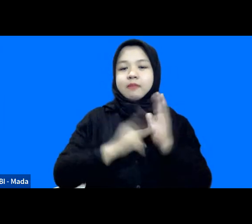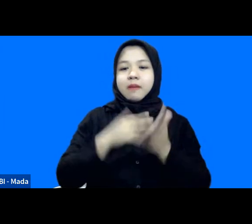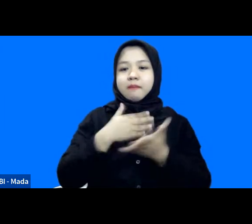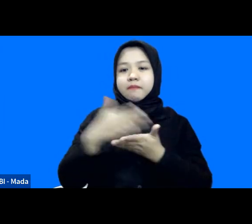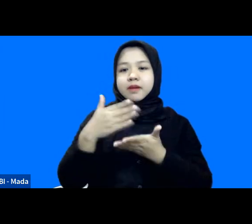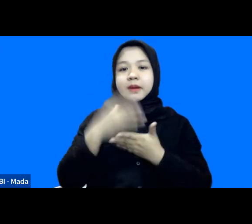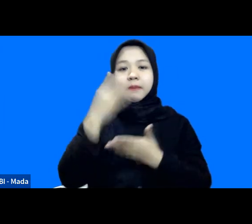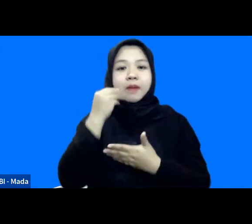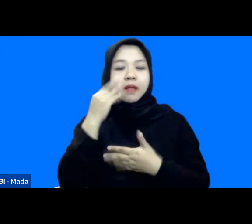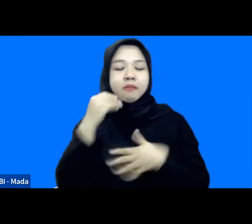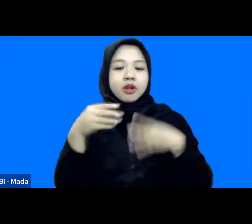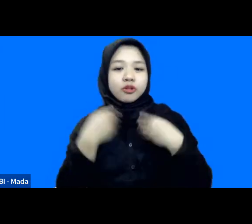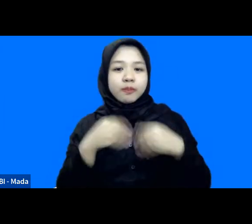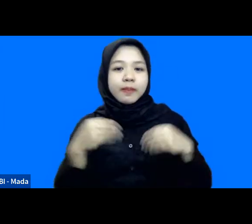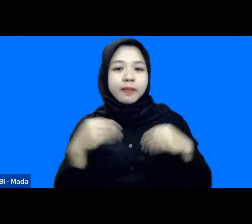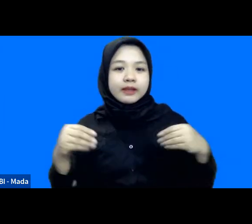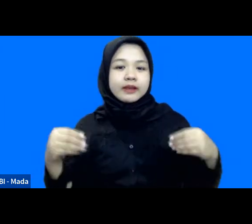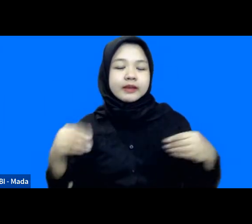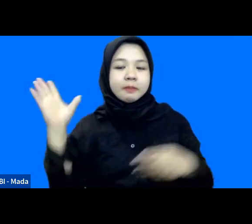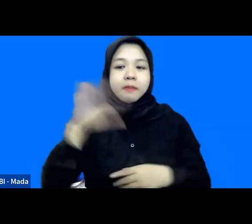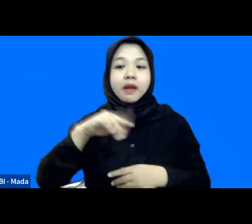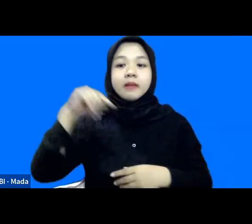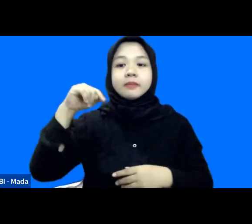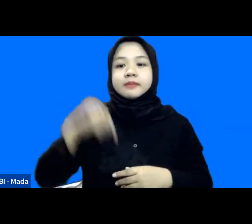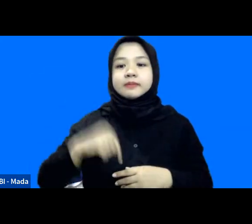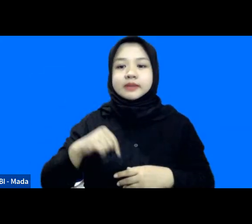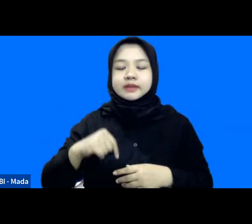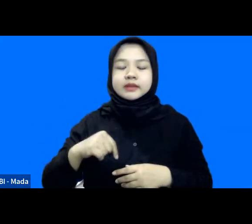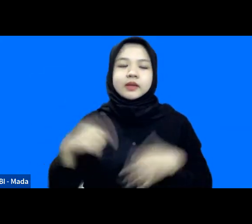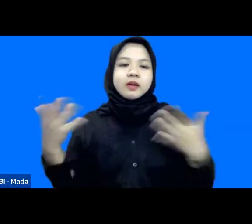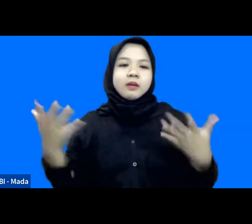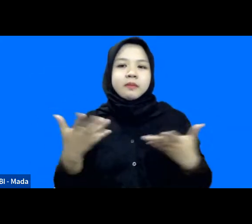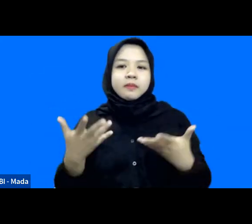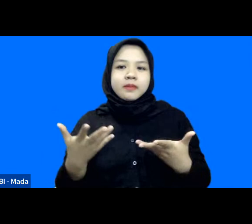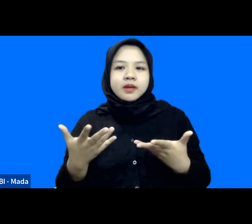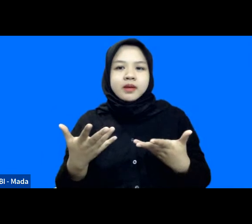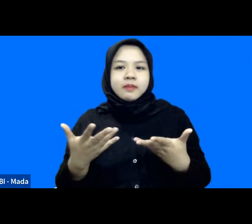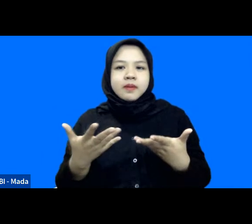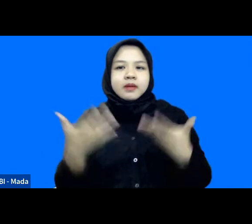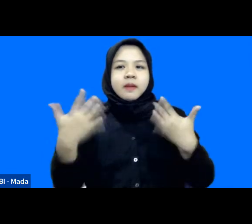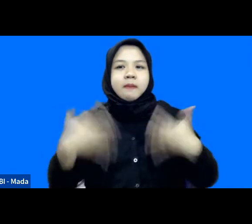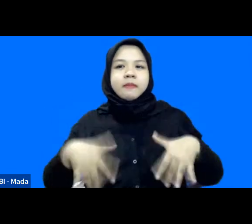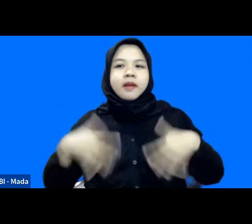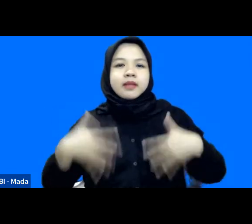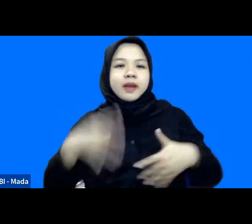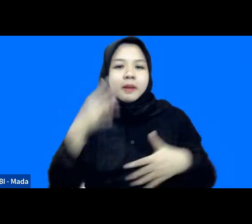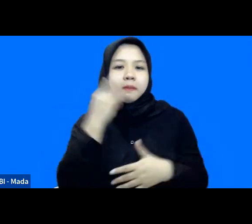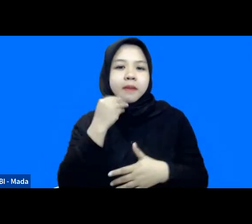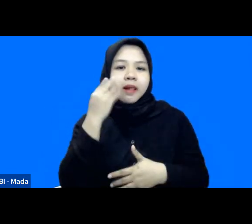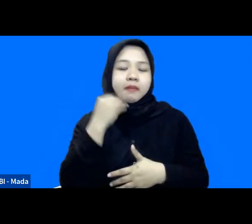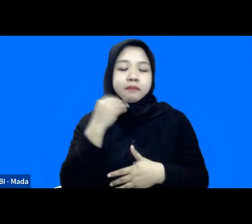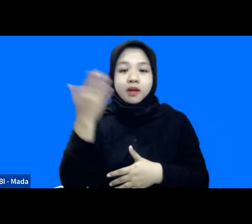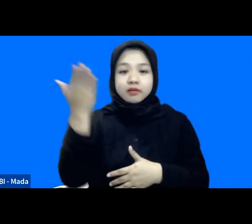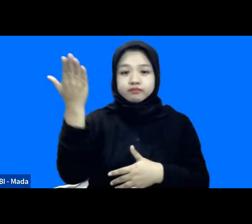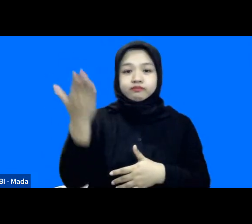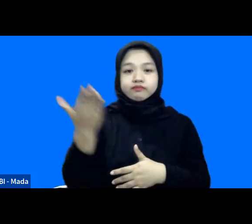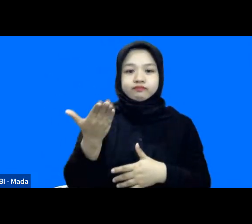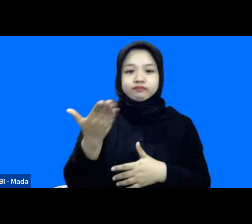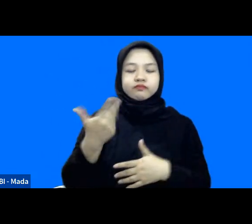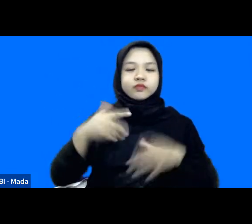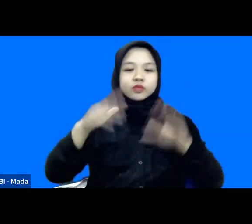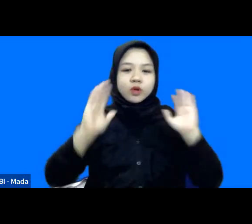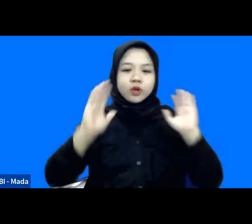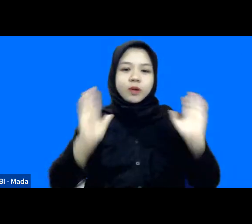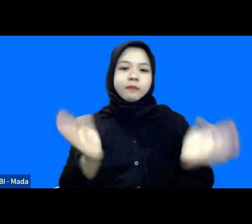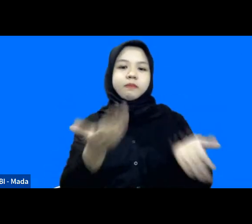materi pada malam hari ini bagaimana kemudian praktek-praktek atau pengalaman Mas Ilman dalam membangun